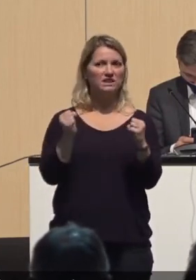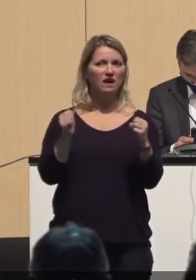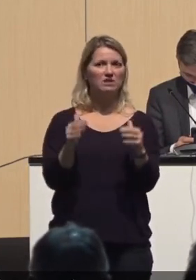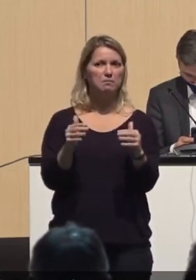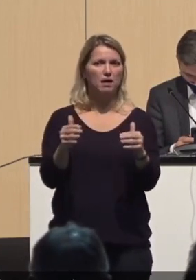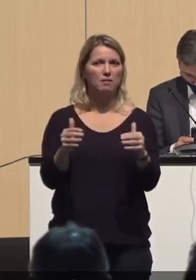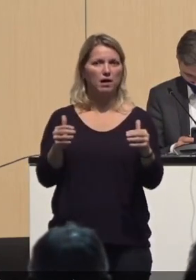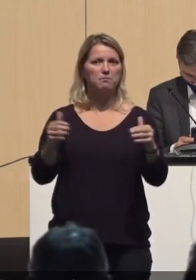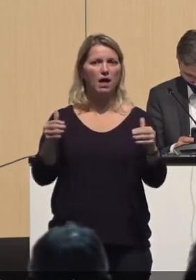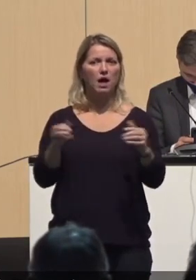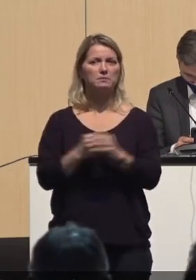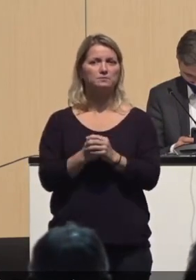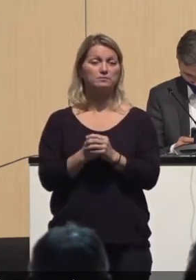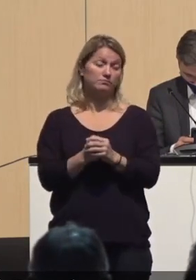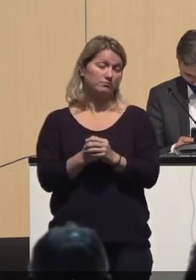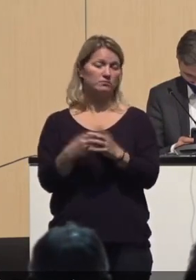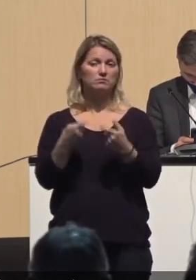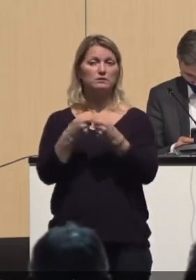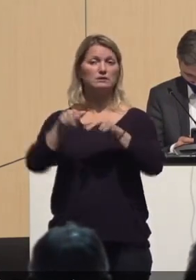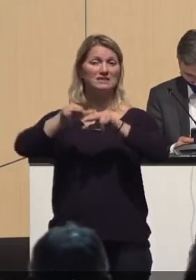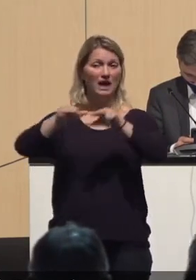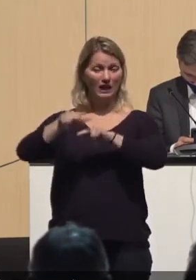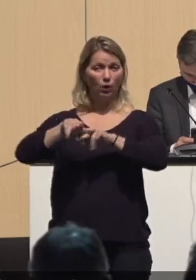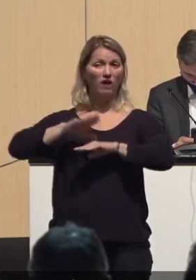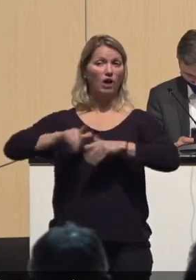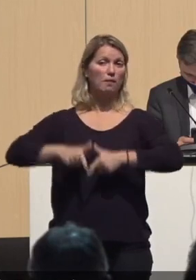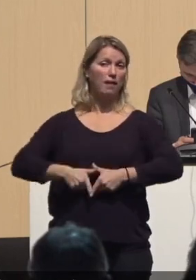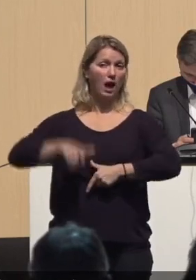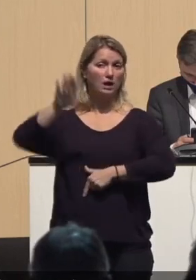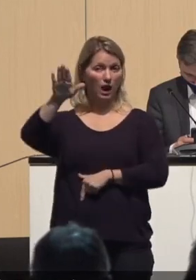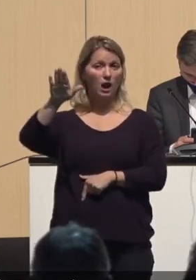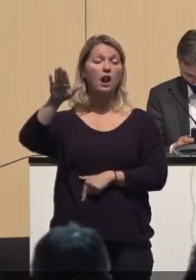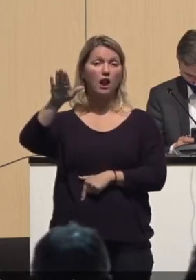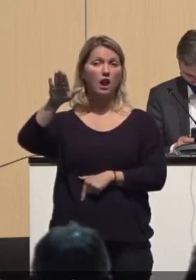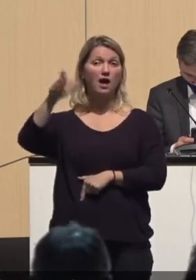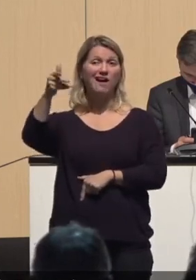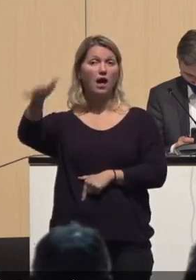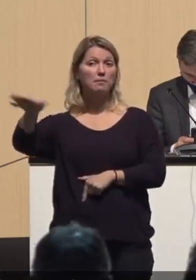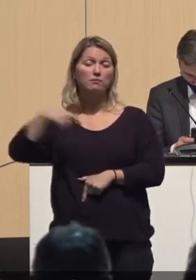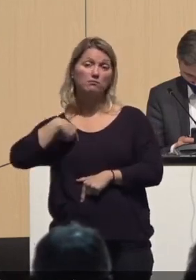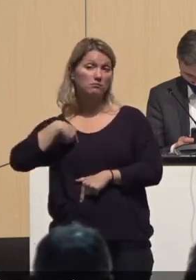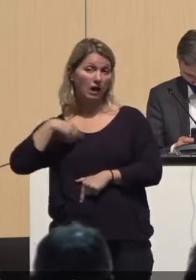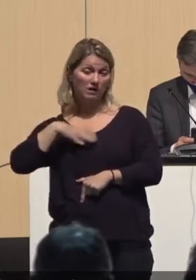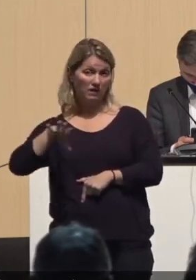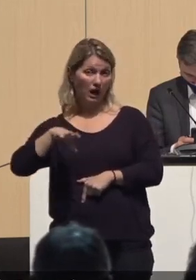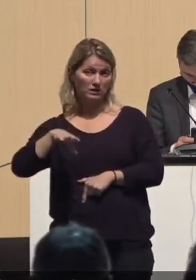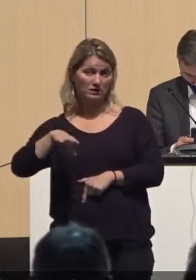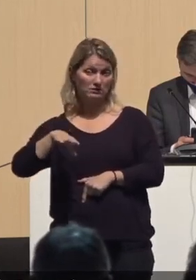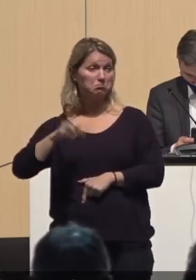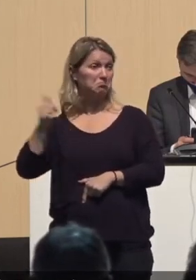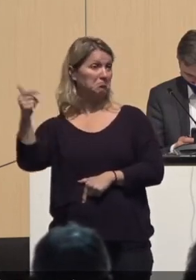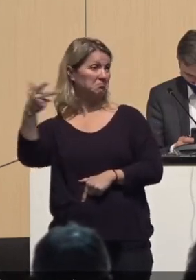Und da hat jetzt die Bundesregierung, die Frau Merkel, die es durchaus nicht weghaben will, komischerweise, dass der Pirat das sagt,